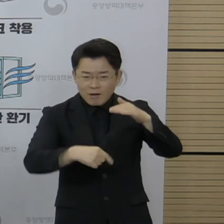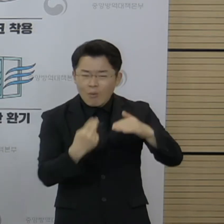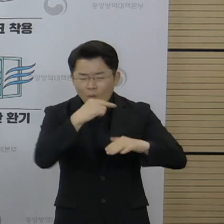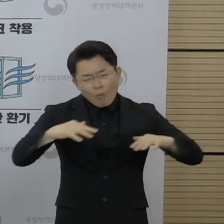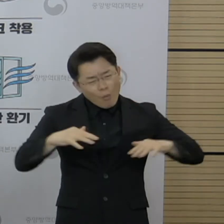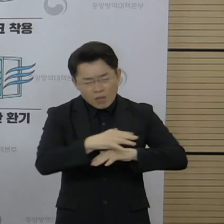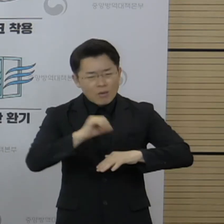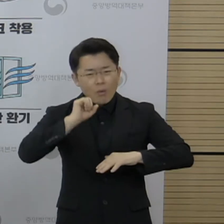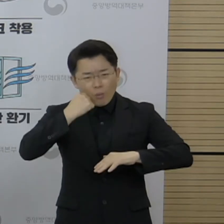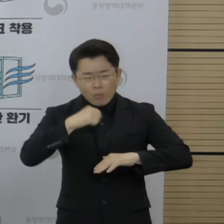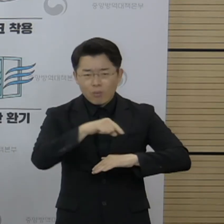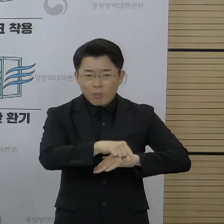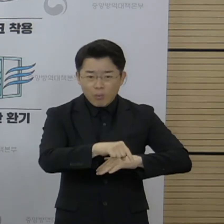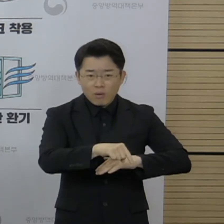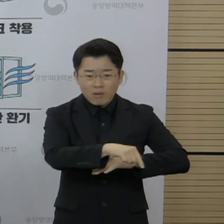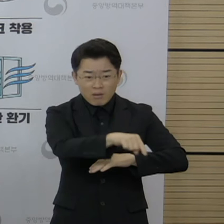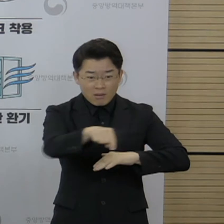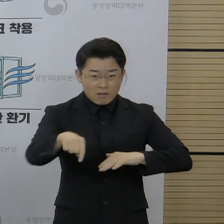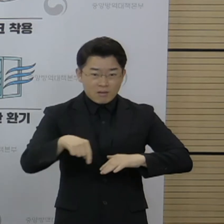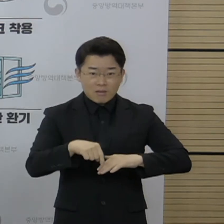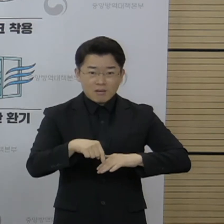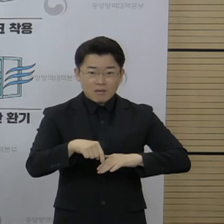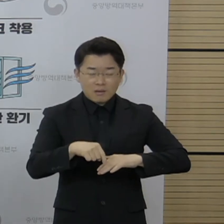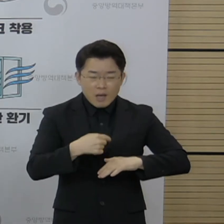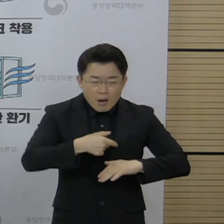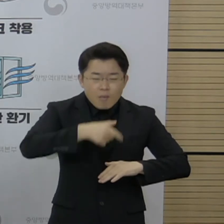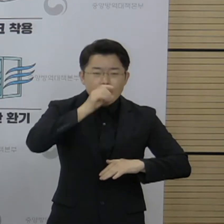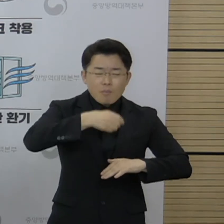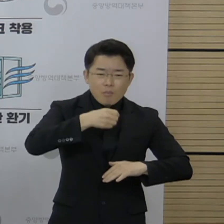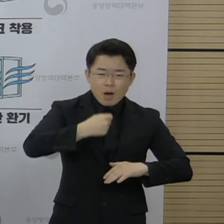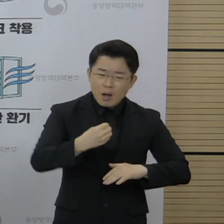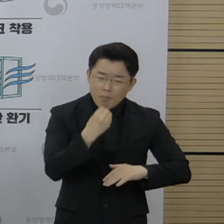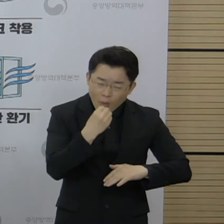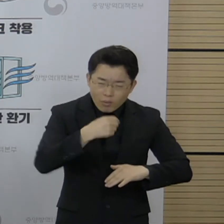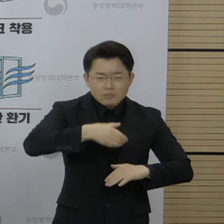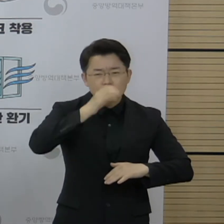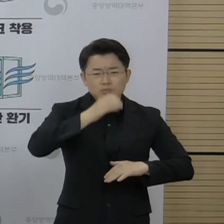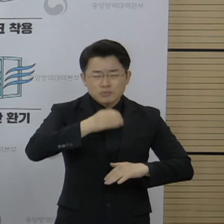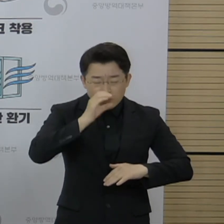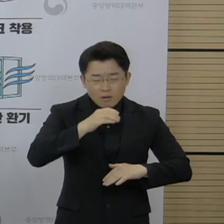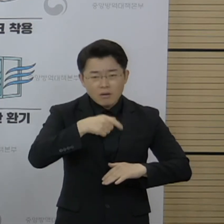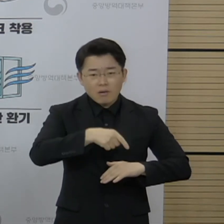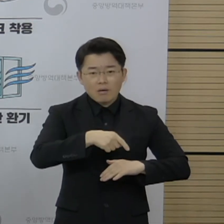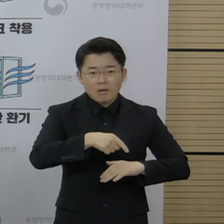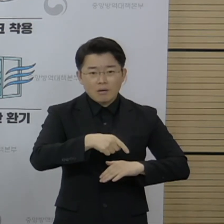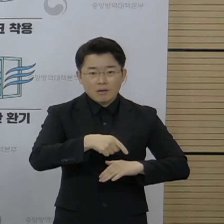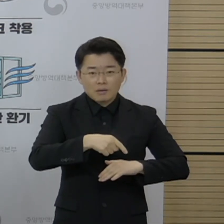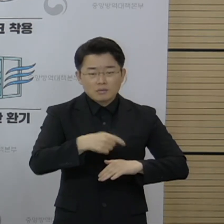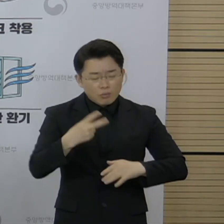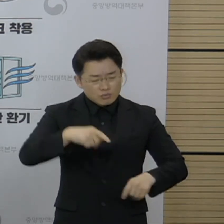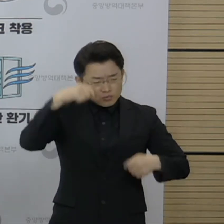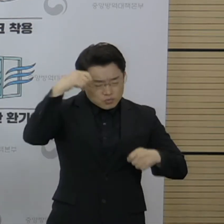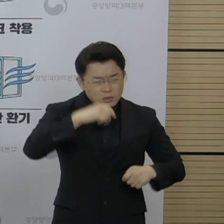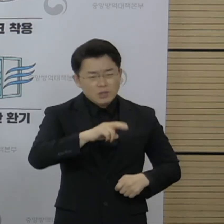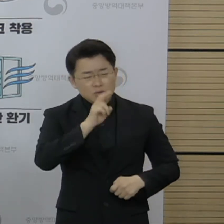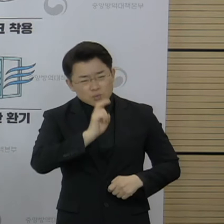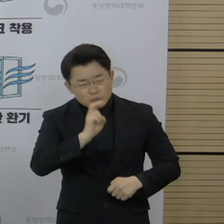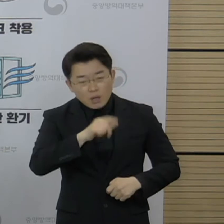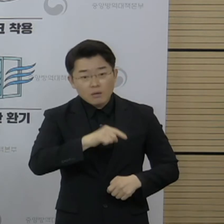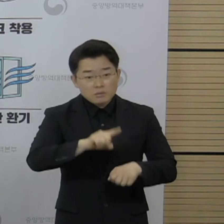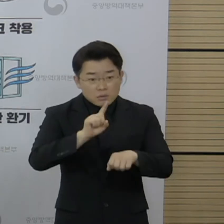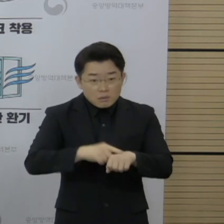이런 대표적인 찬밀 환경에서 음식, 식사, 음료와 식사를 섭취하고 또 춤 대화를 통한